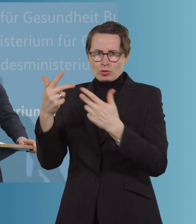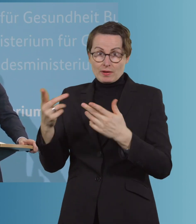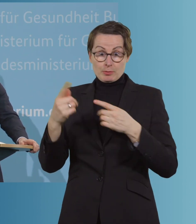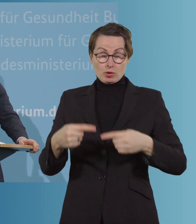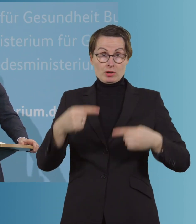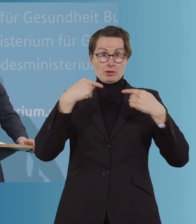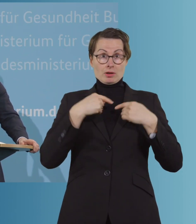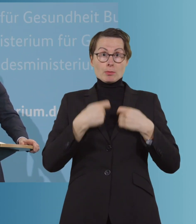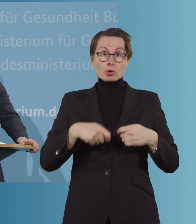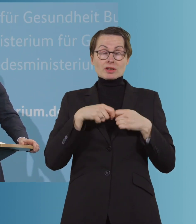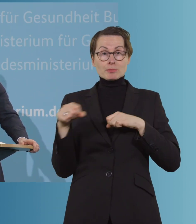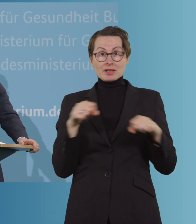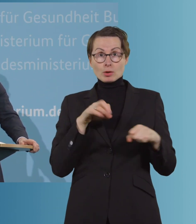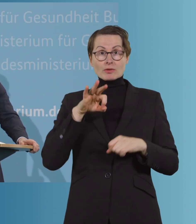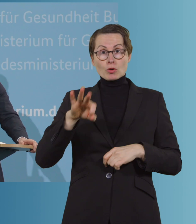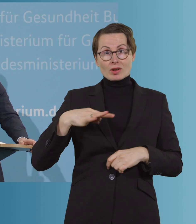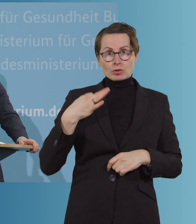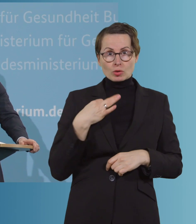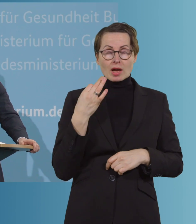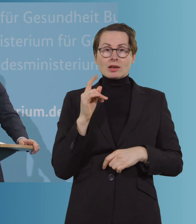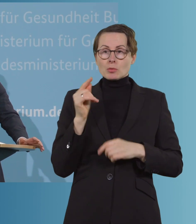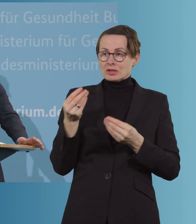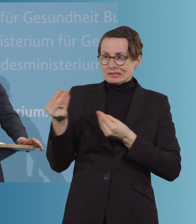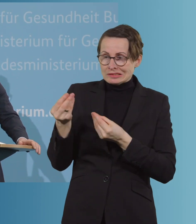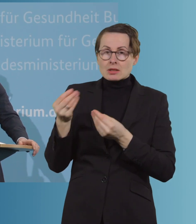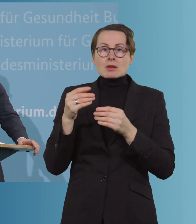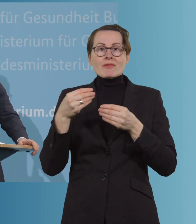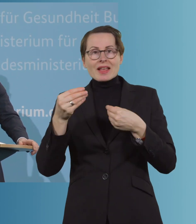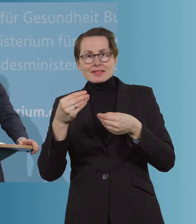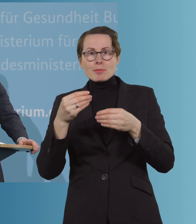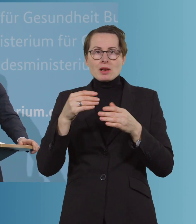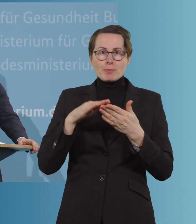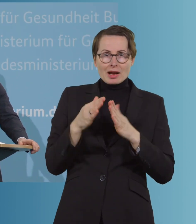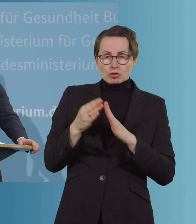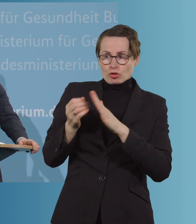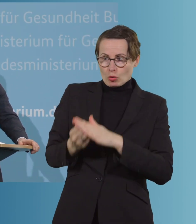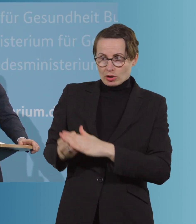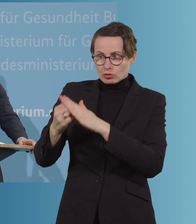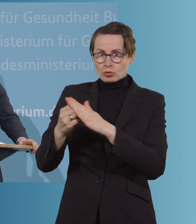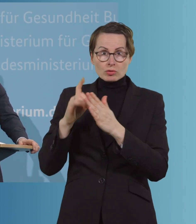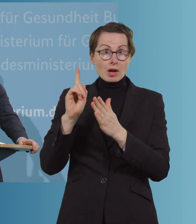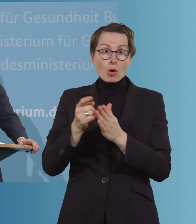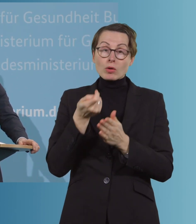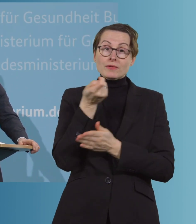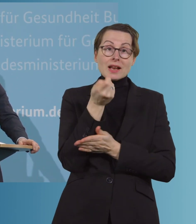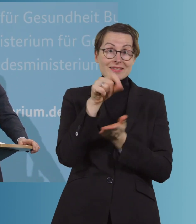Gesundheit, flexibel, pragmatisch Unterstützung zu geben. Auch viele der finanziellen Hilfen jetzt in der Krise fußen